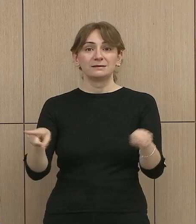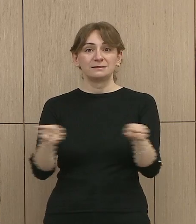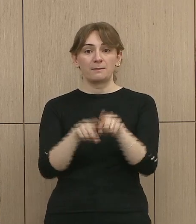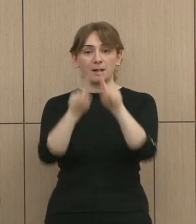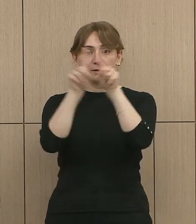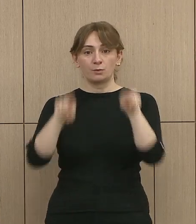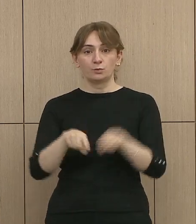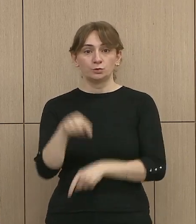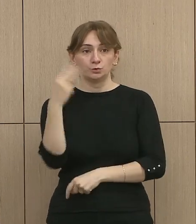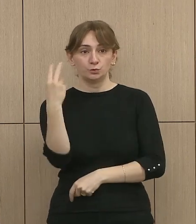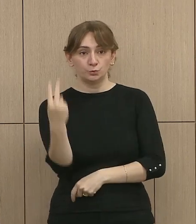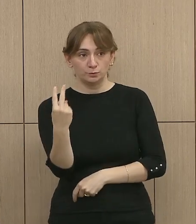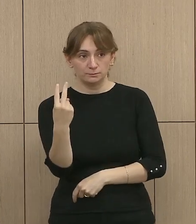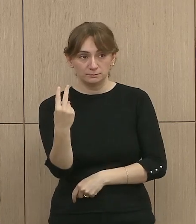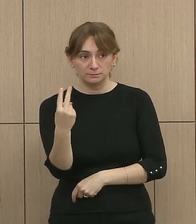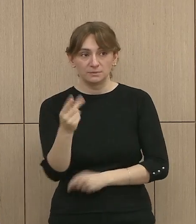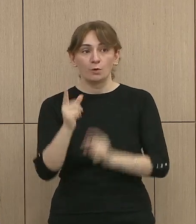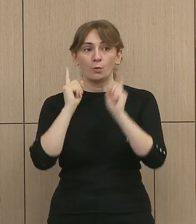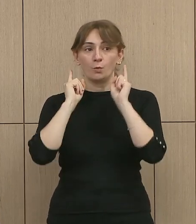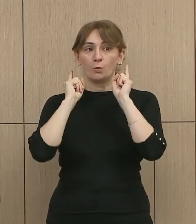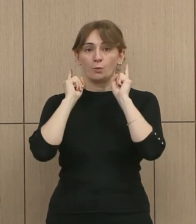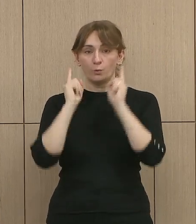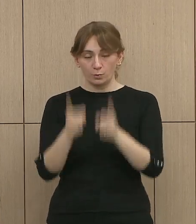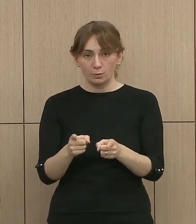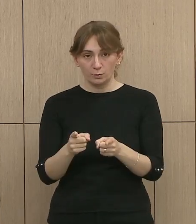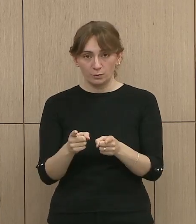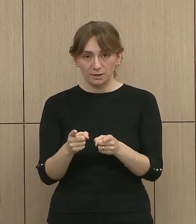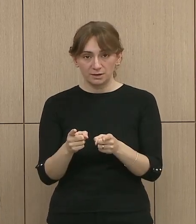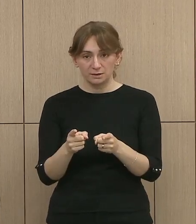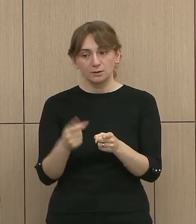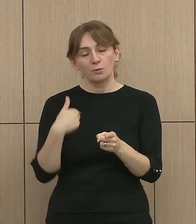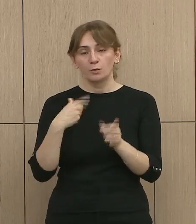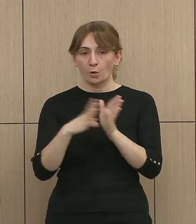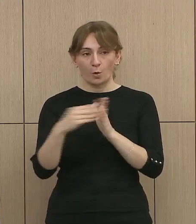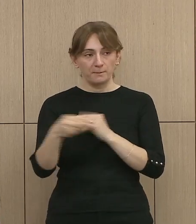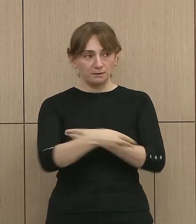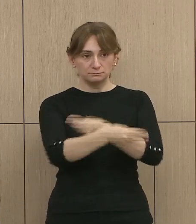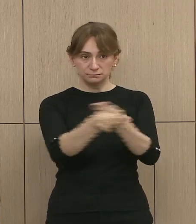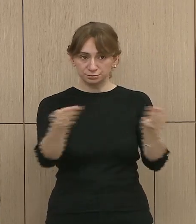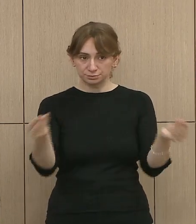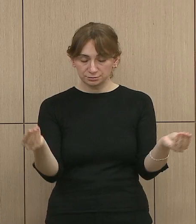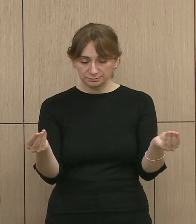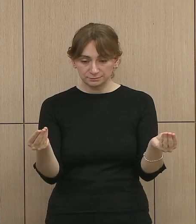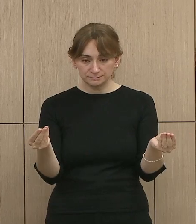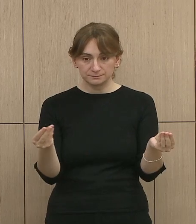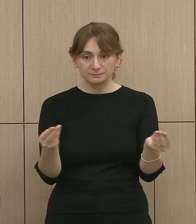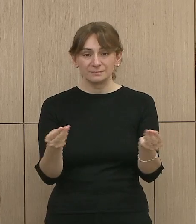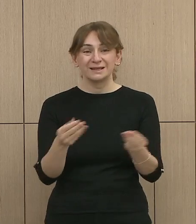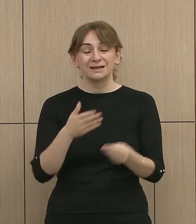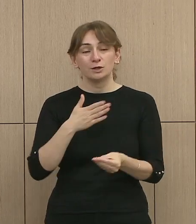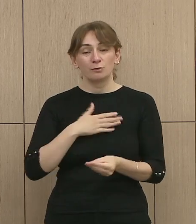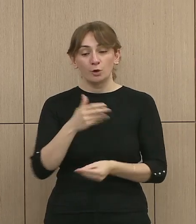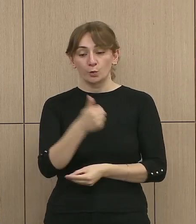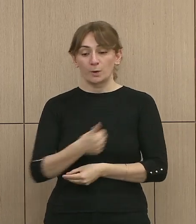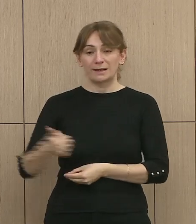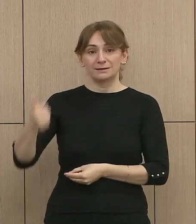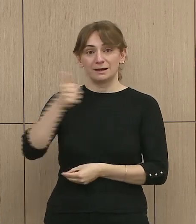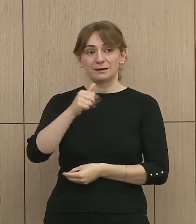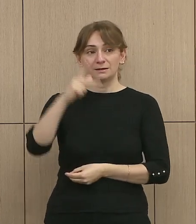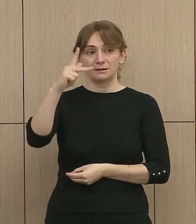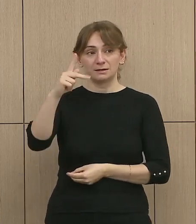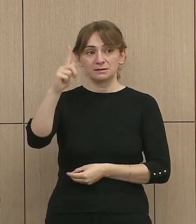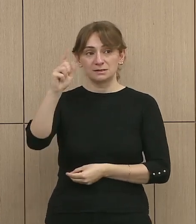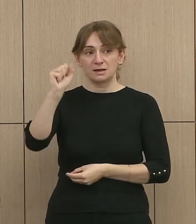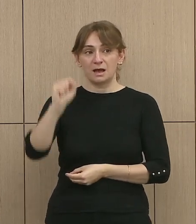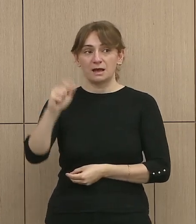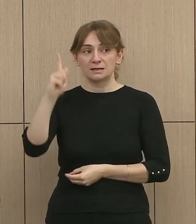besoj, o do tjetë bërë me djetan njëse du të amërë një kopjet të ati urdhi, ju kemi kërkuar në tarëve të këzazës, që